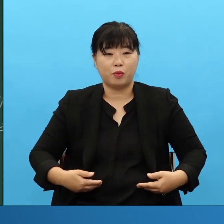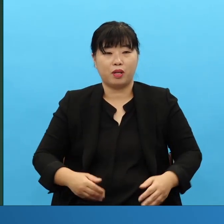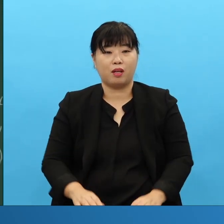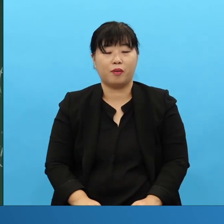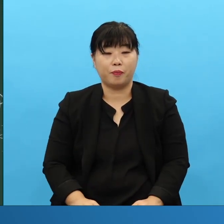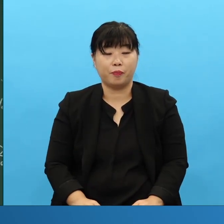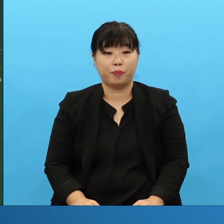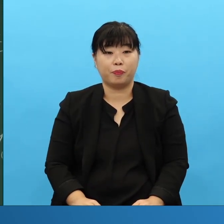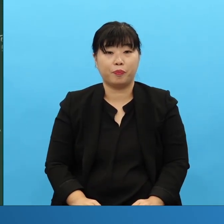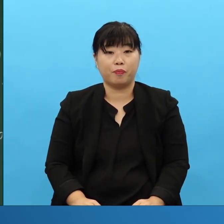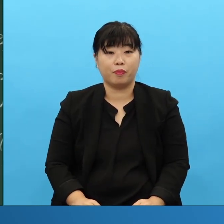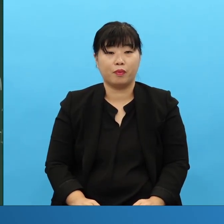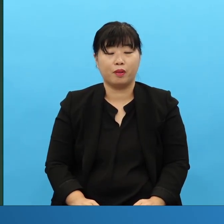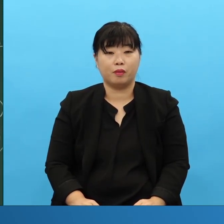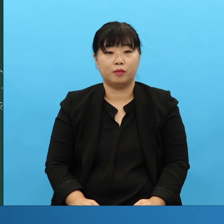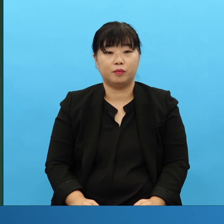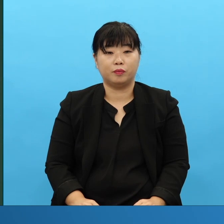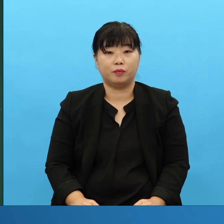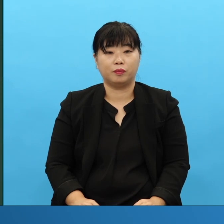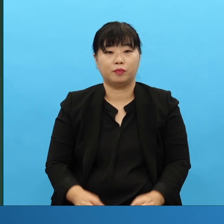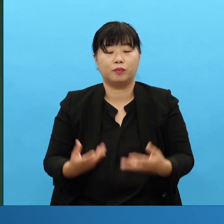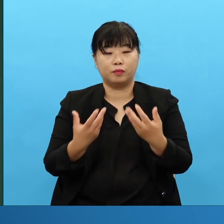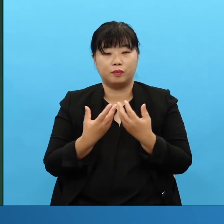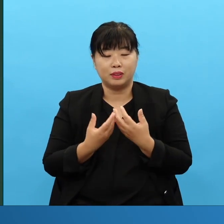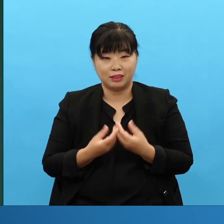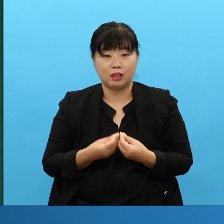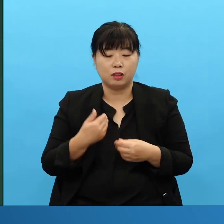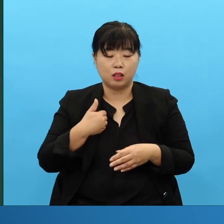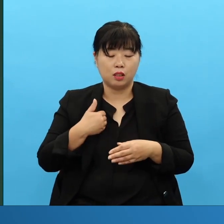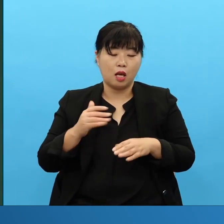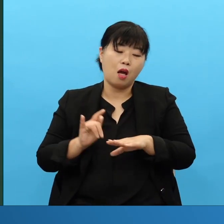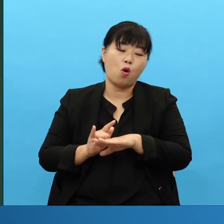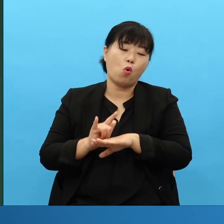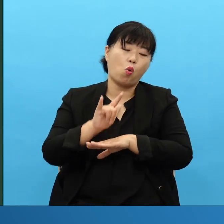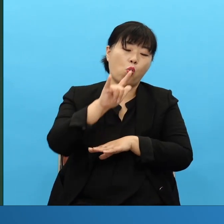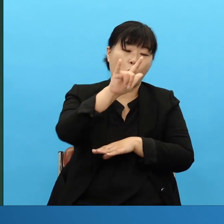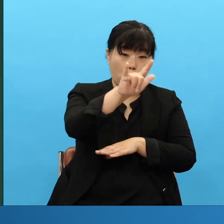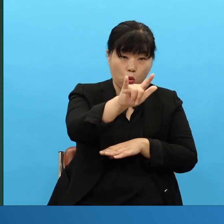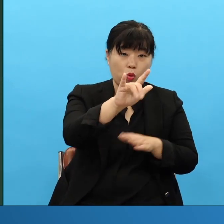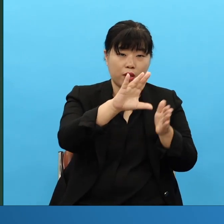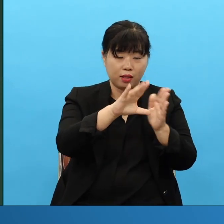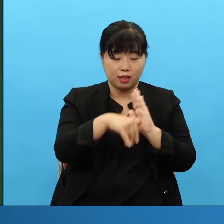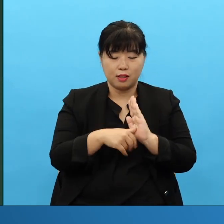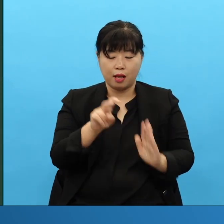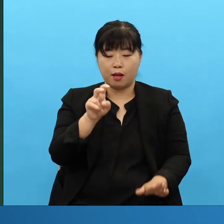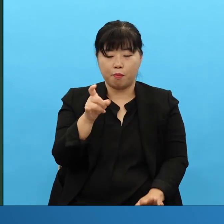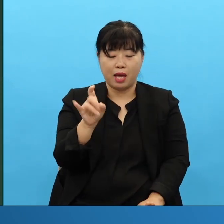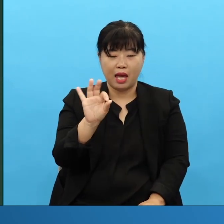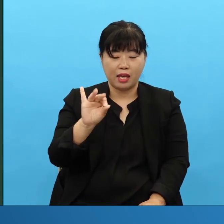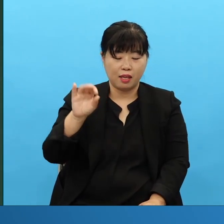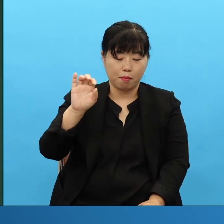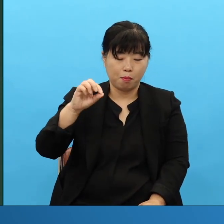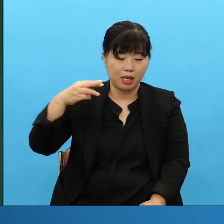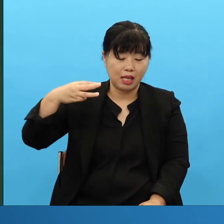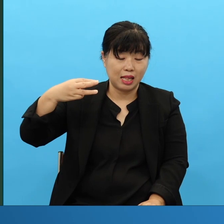내가 내가 공항관을 보면 그 옆에 메이피 돌 때 죽이고 저 공항관에 길 있잖아요 그게 원래